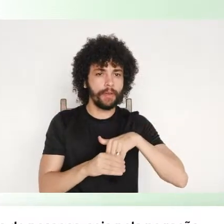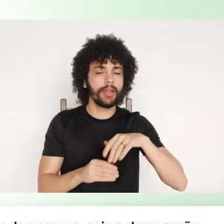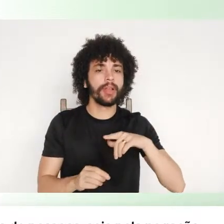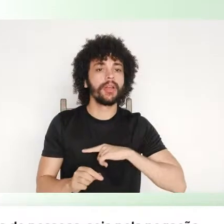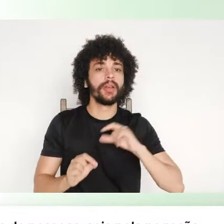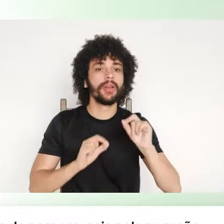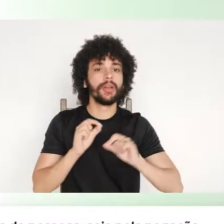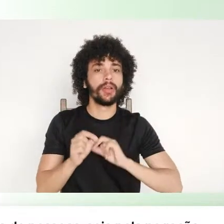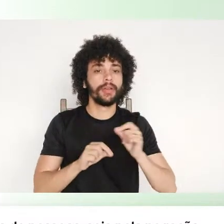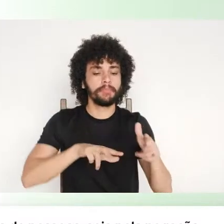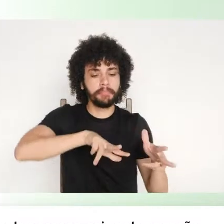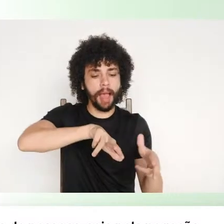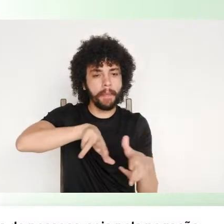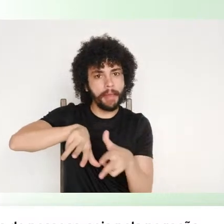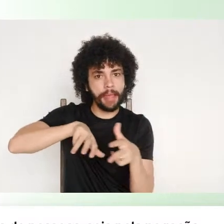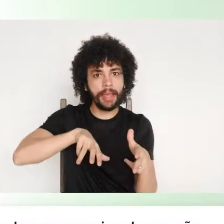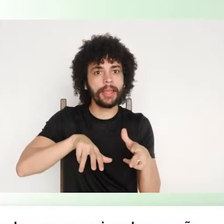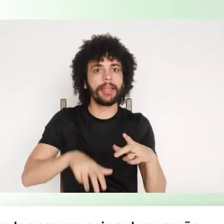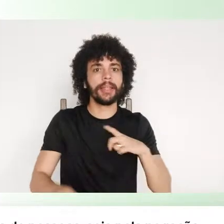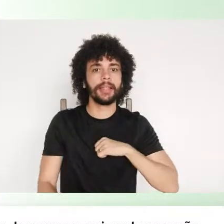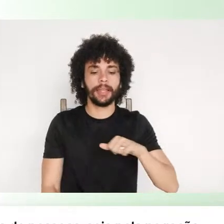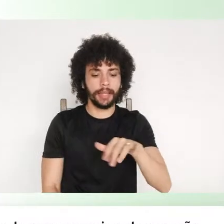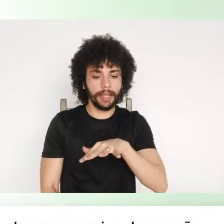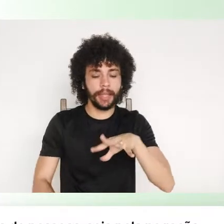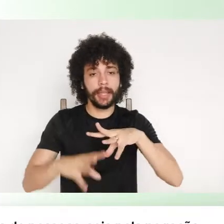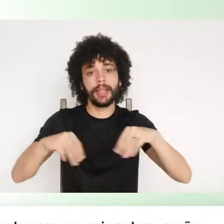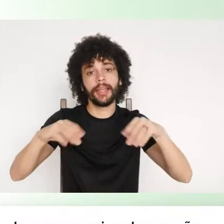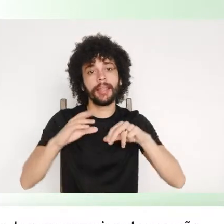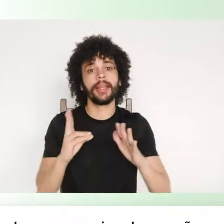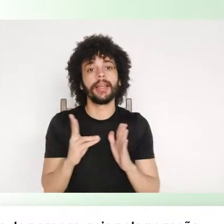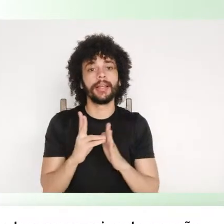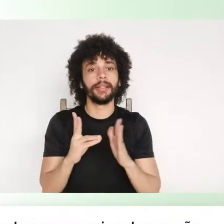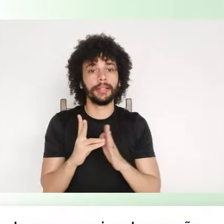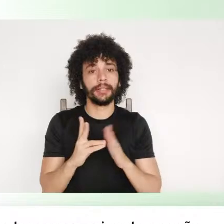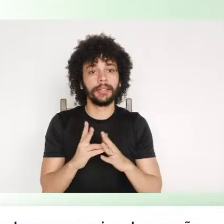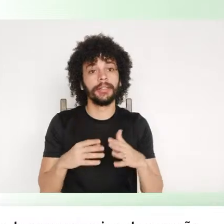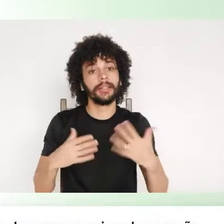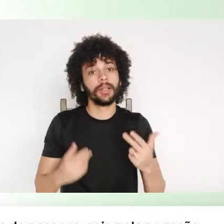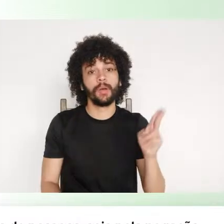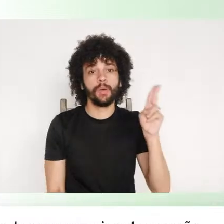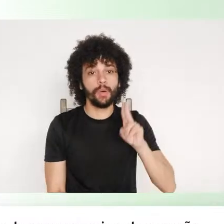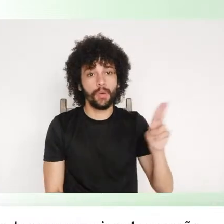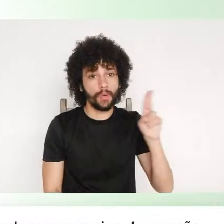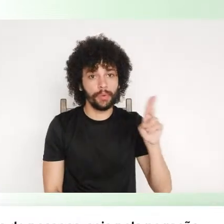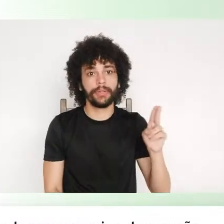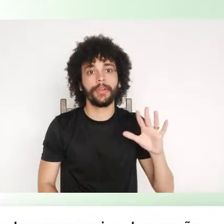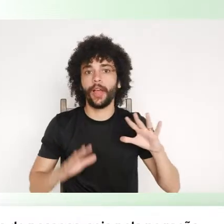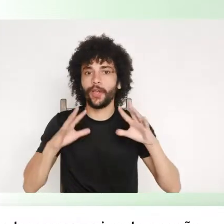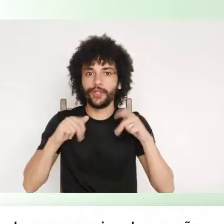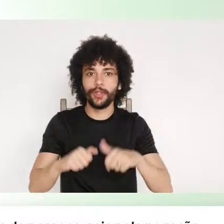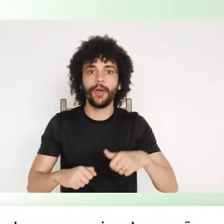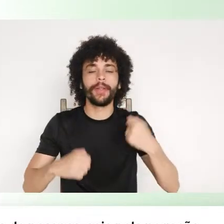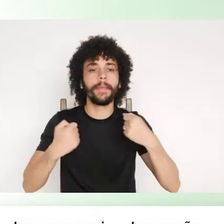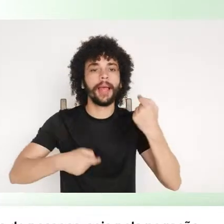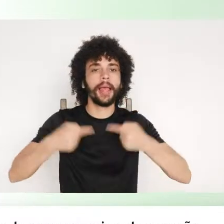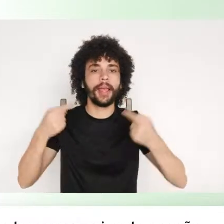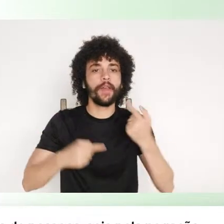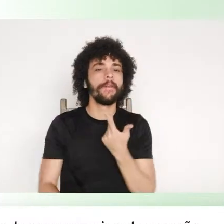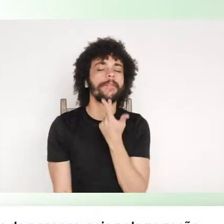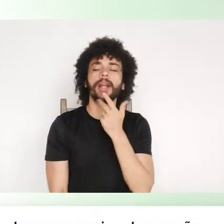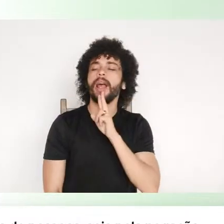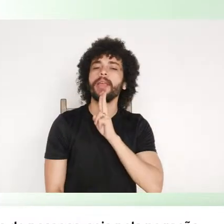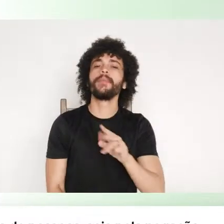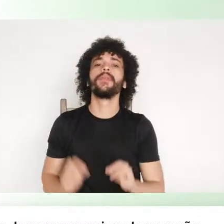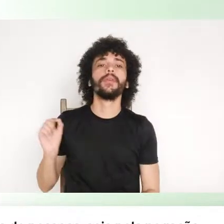mineração em terras indígenas, a universidade, todas elas, o que tem a dizer sobre isso?